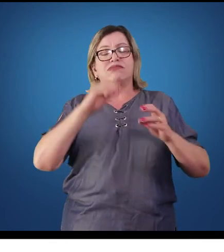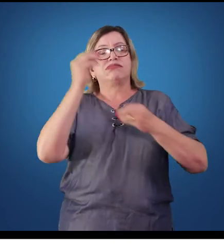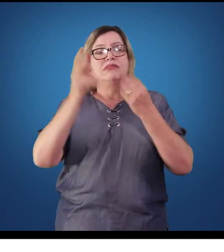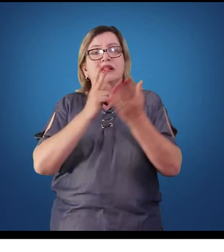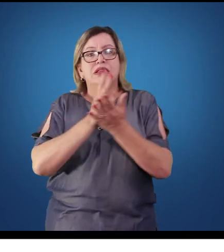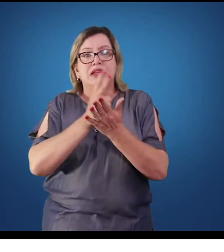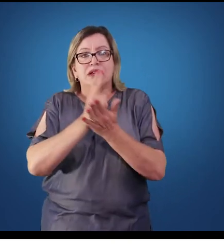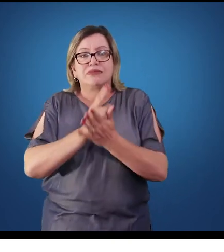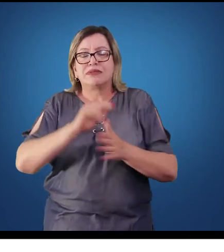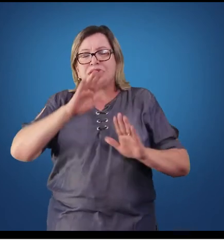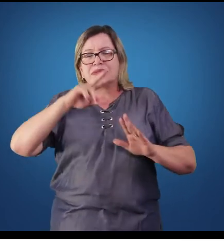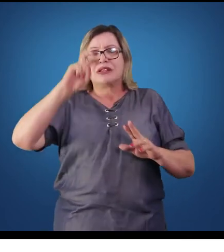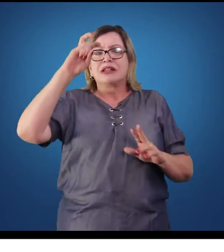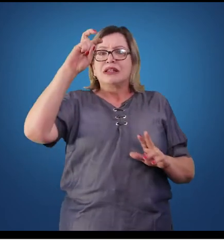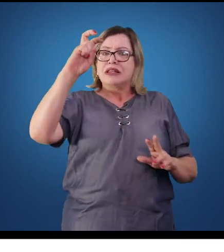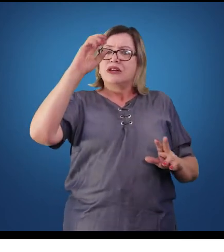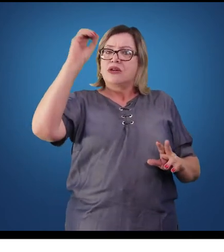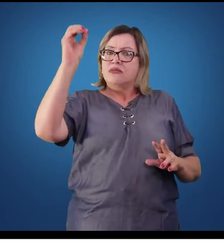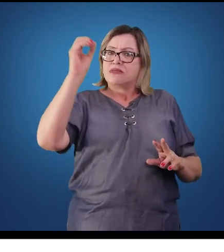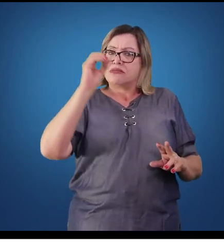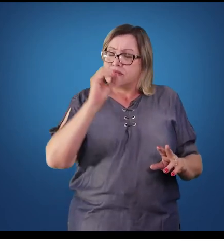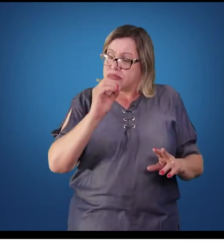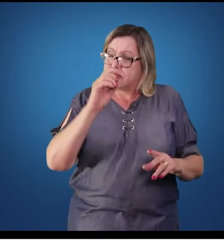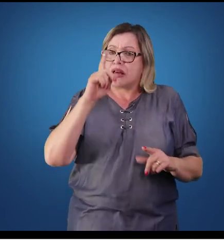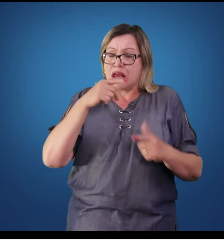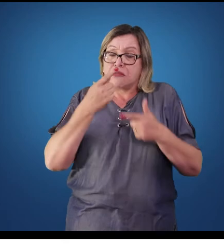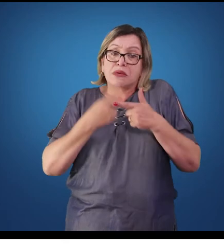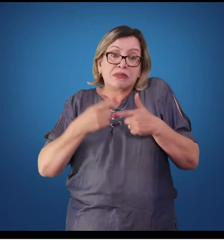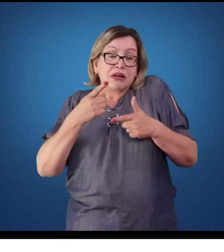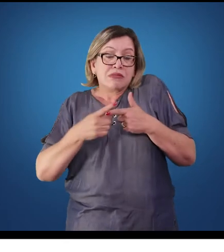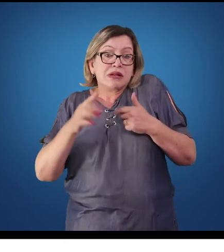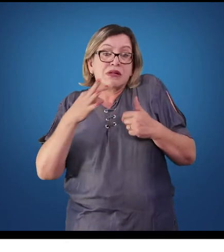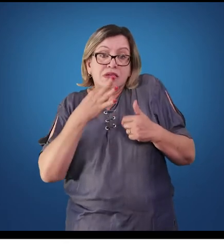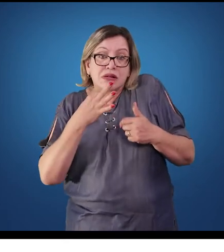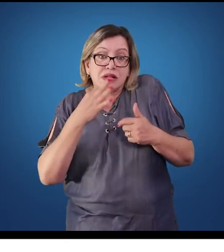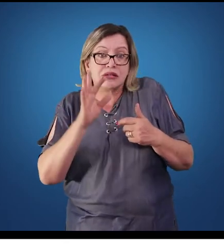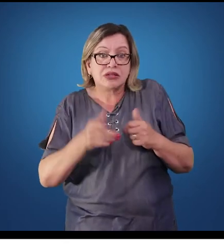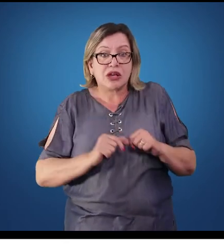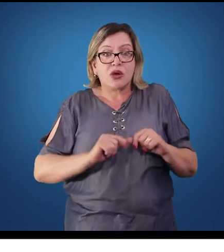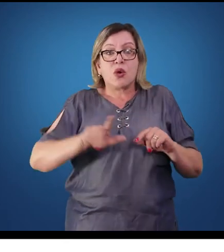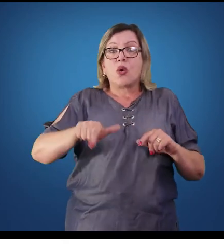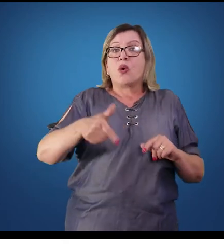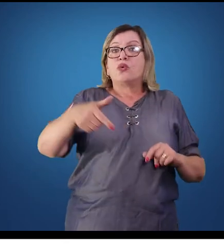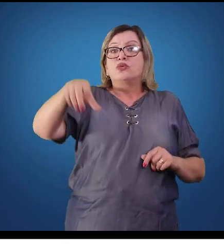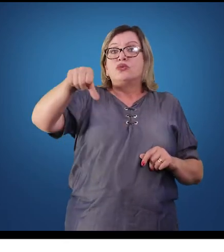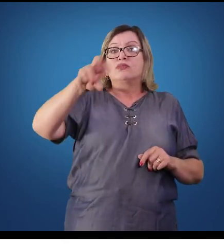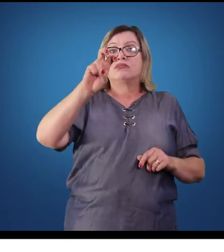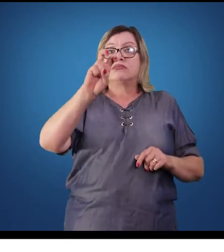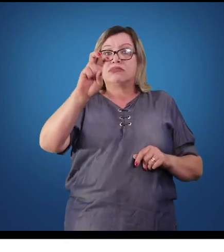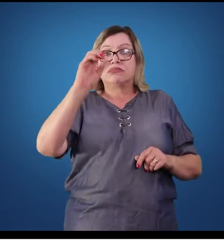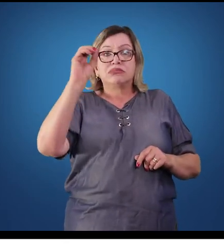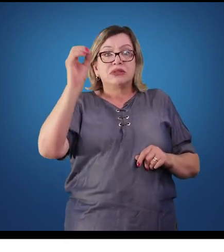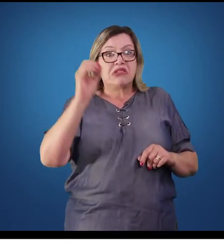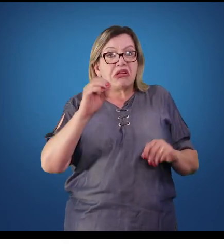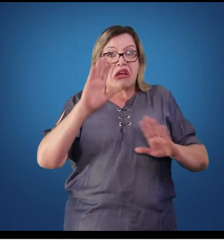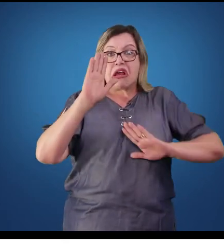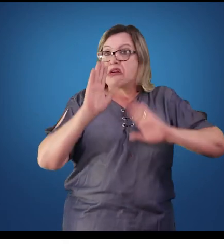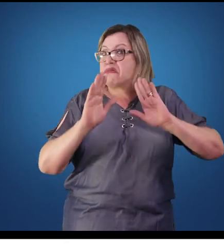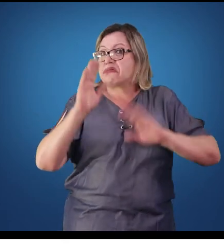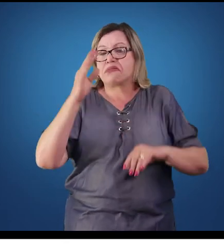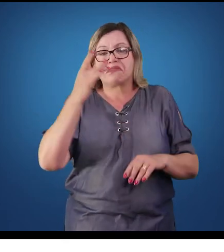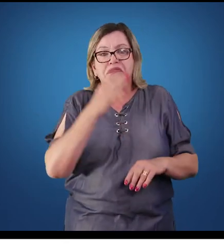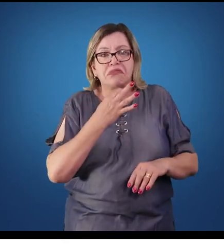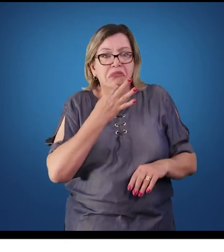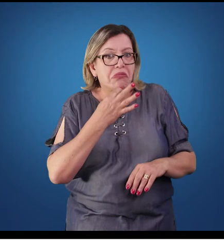dela está relacionada ou é de causas conhecidas. Os outros 95% dos problemas de pressão arterial são, em geral, de causas